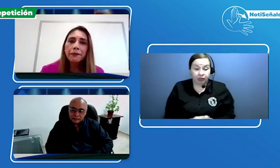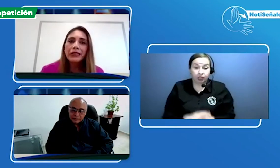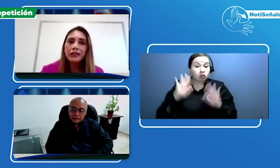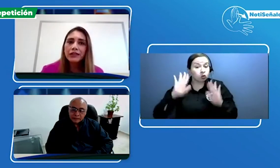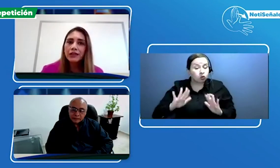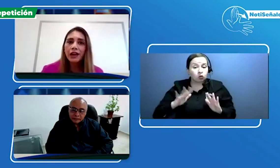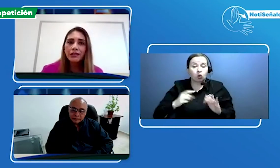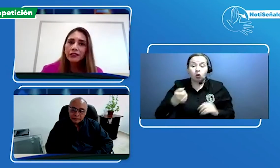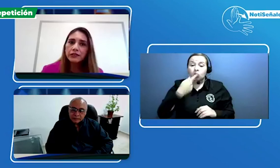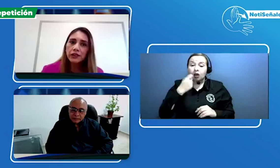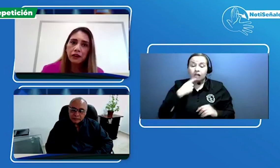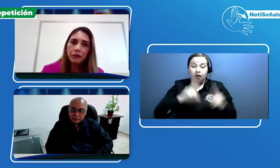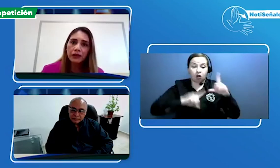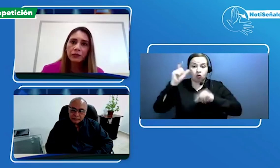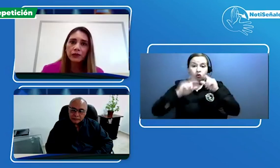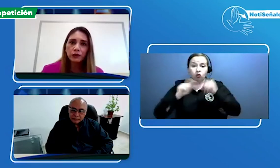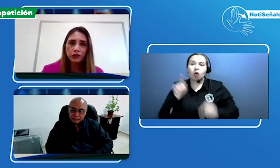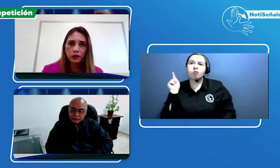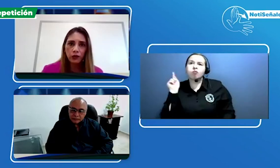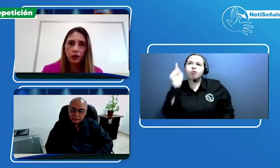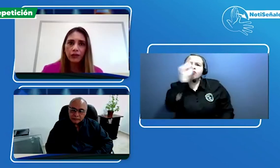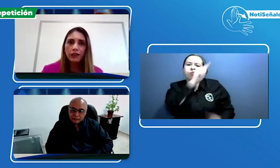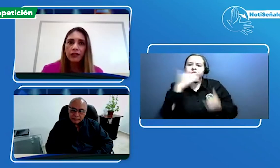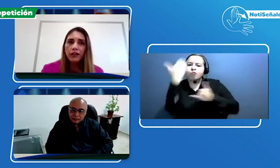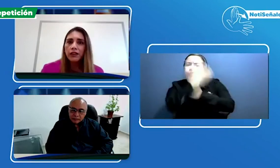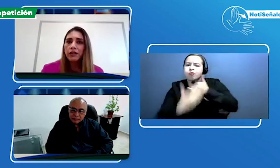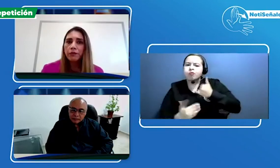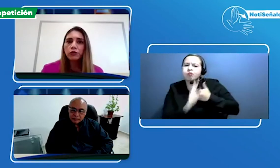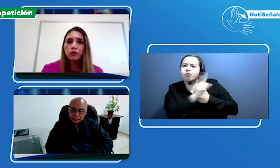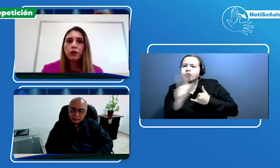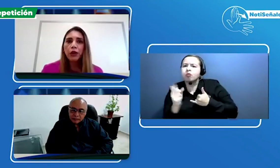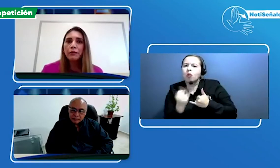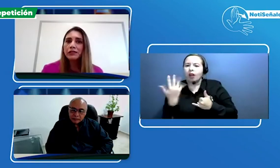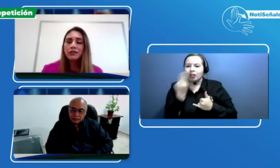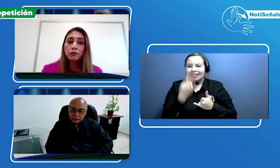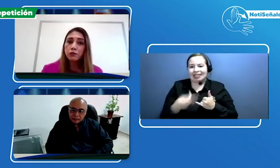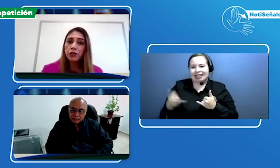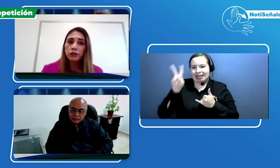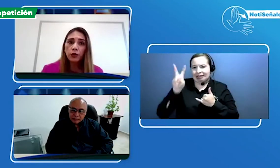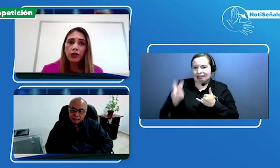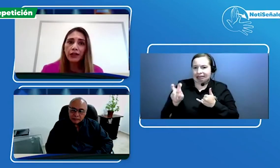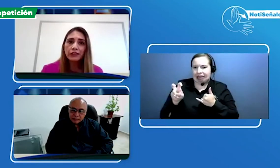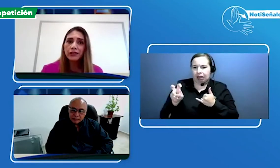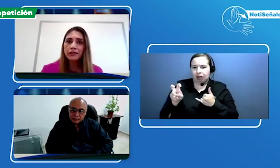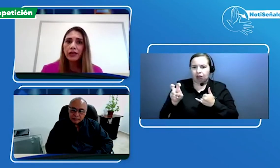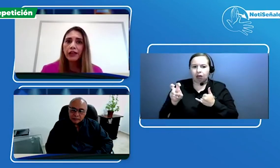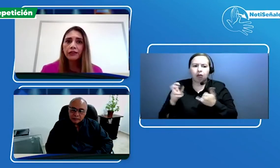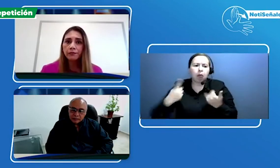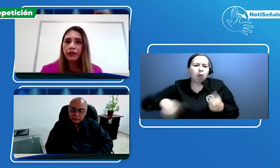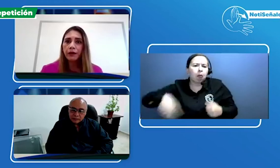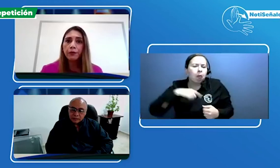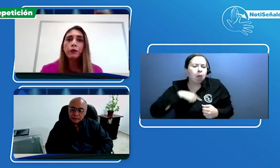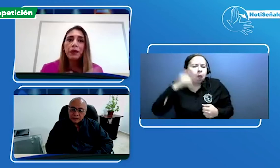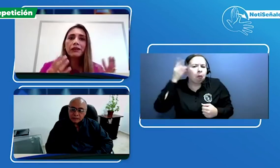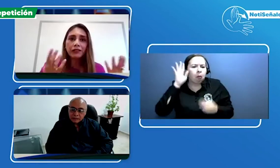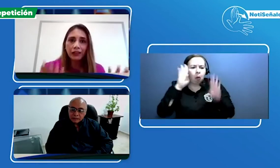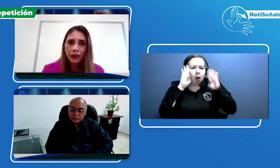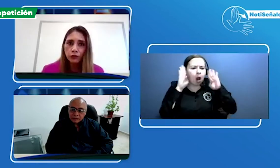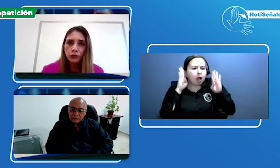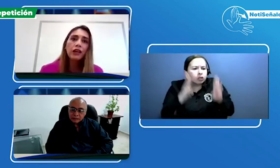presencia en 17 departamentos de Colombia y de pronto solamente estamos viendo la necesidad propiamente, digamos, de la